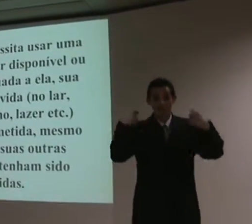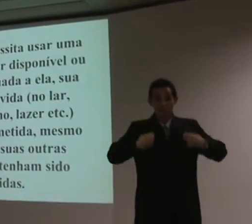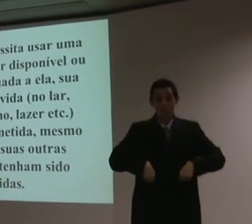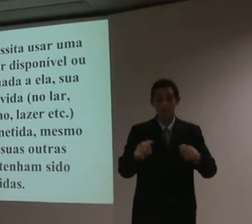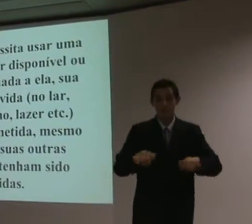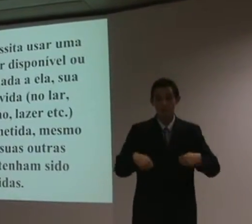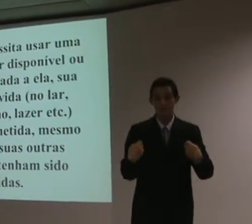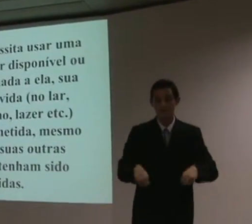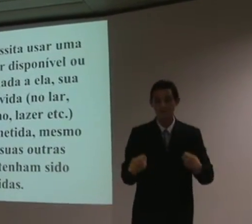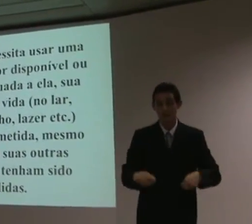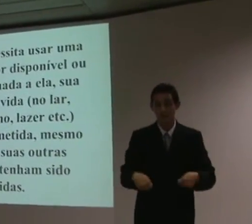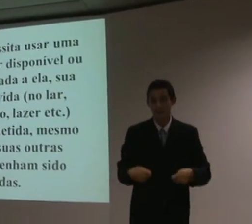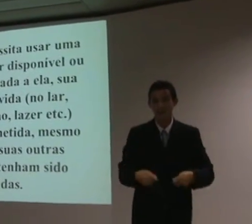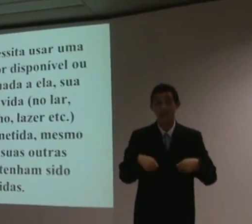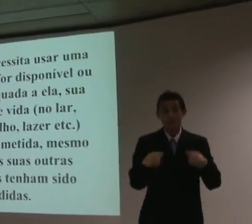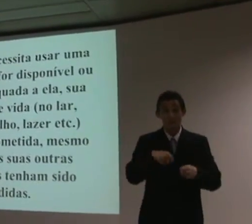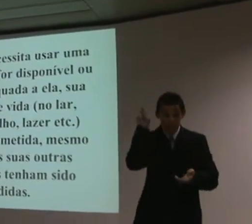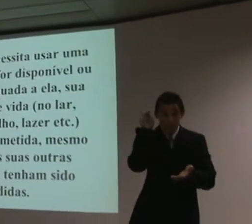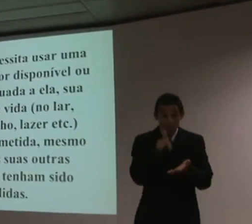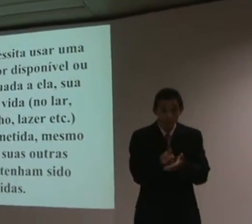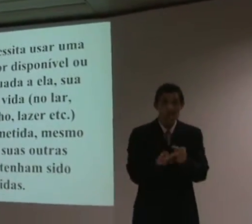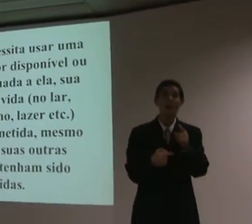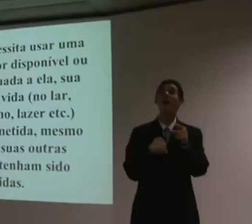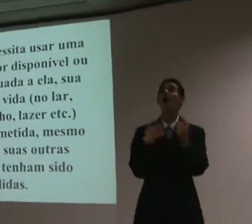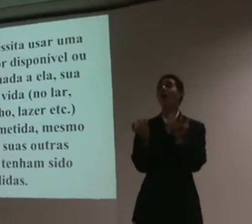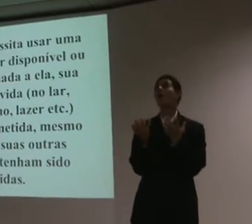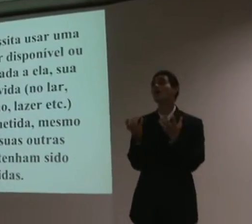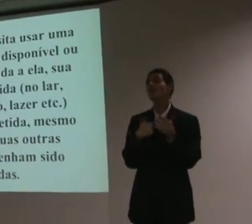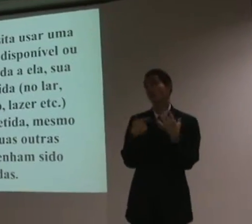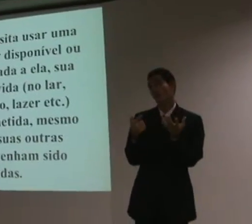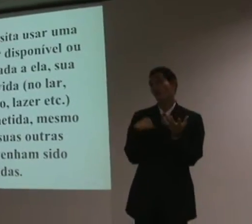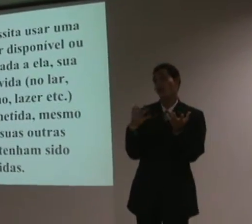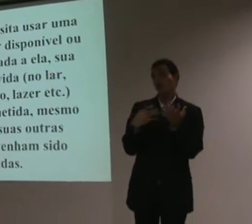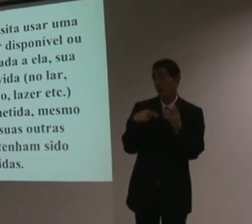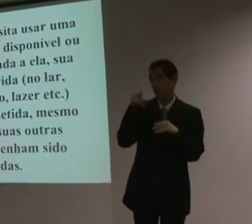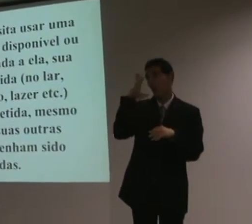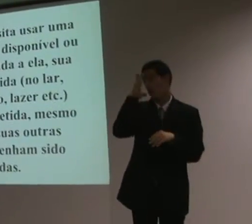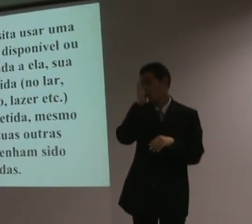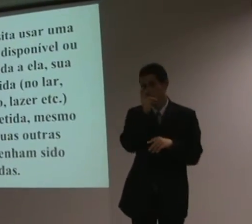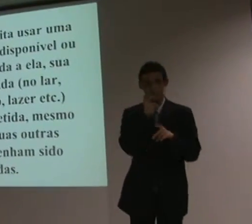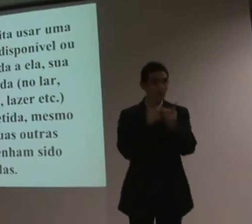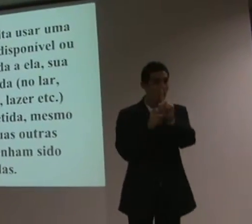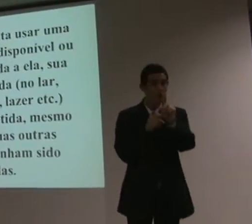necessita mesmo, não é assim, ah, eu quero porque é bonitinha, que bacana, não, não.